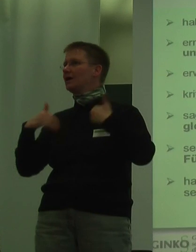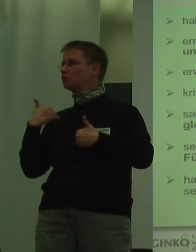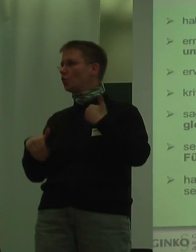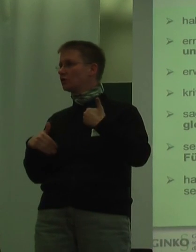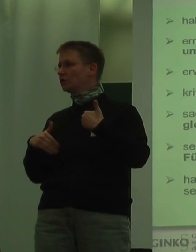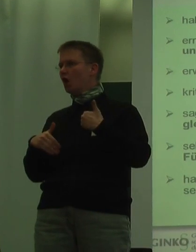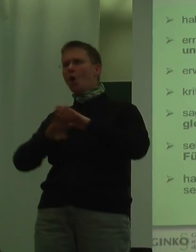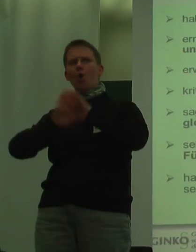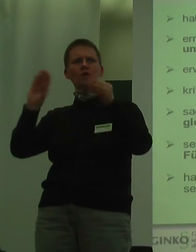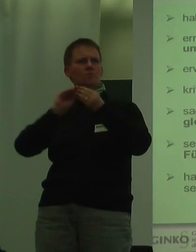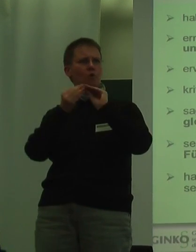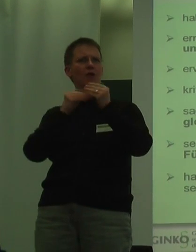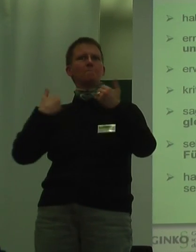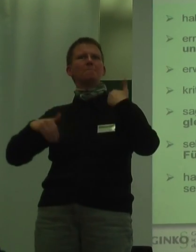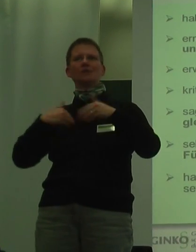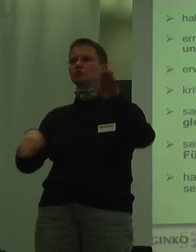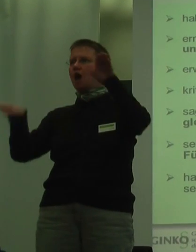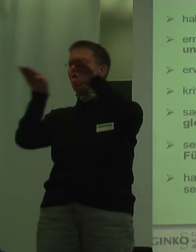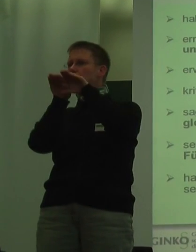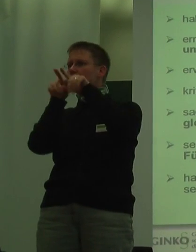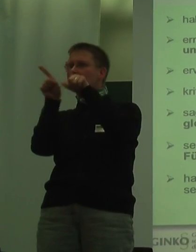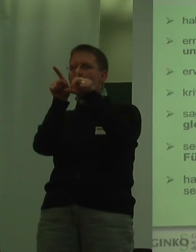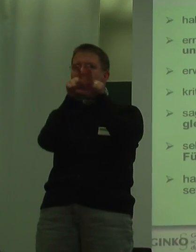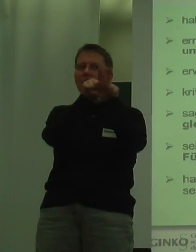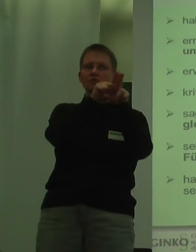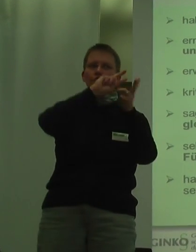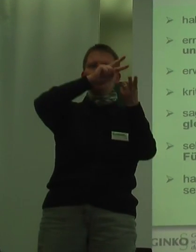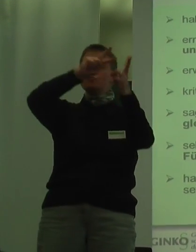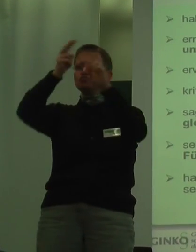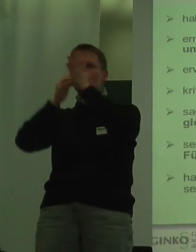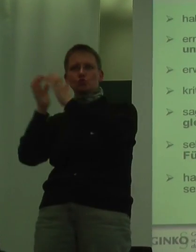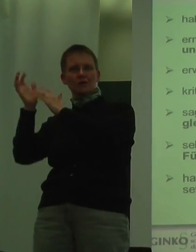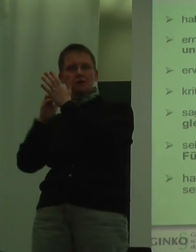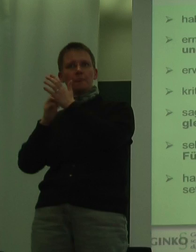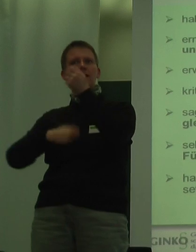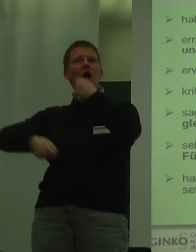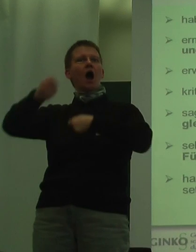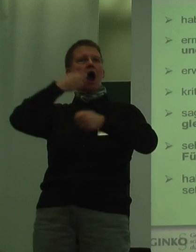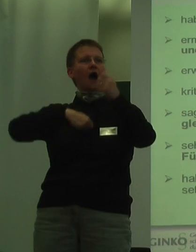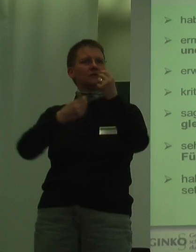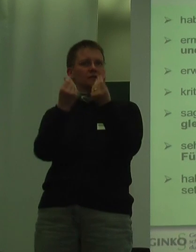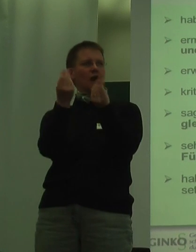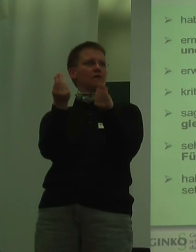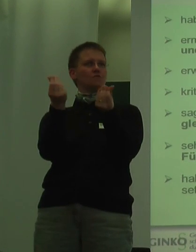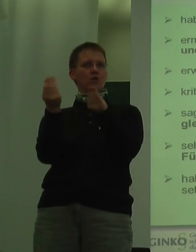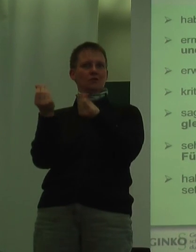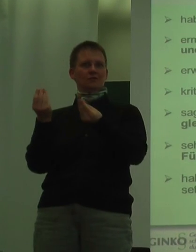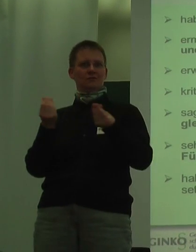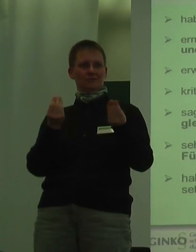unproblematisch Behinderungsausgleichen der Anpassungen und Umstrukturierungen, handeln dabei aber nach Gefühlen, also